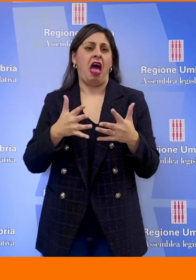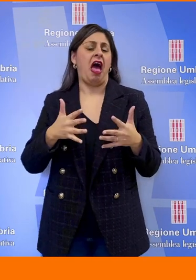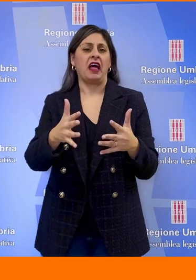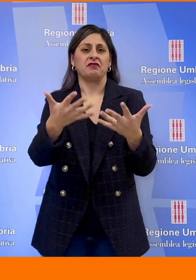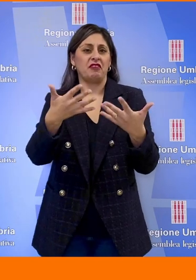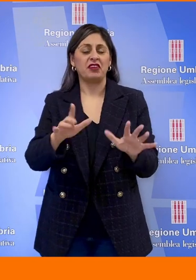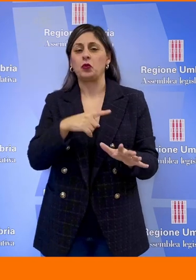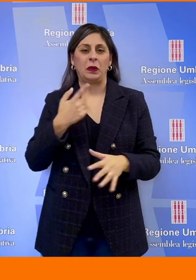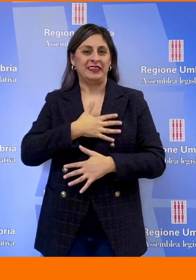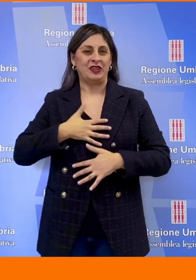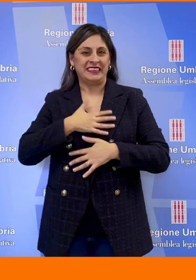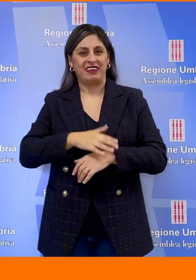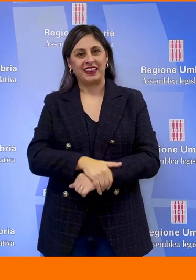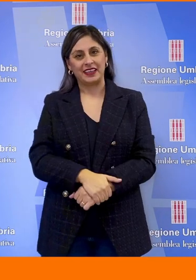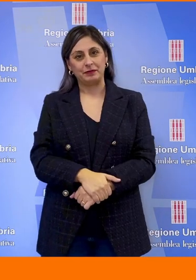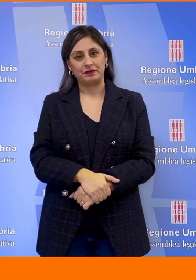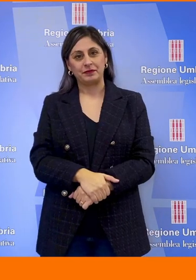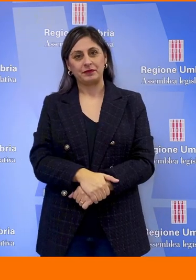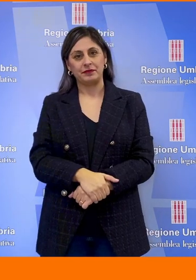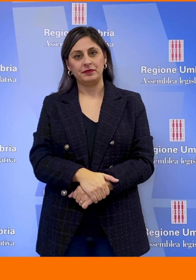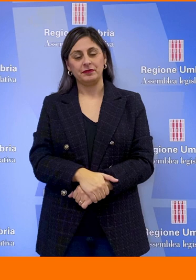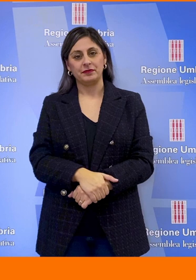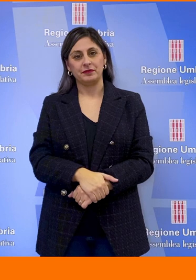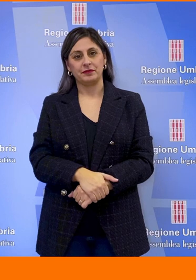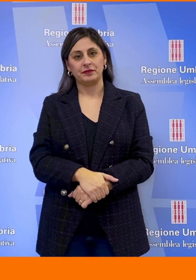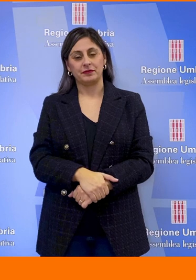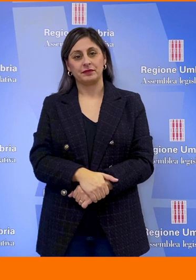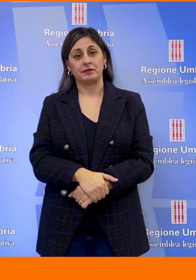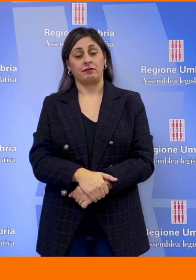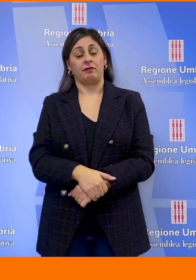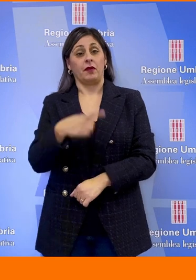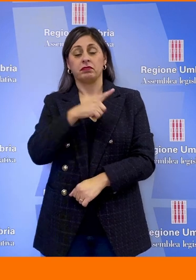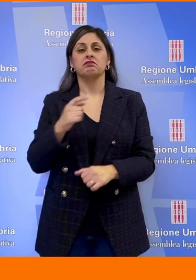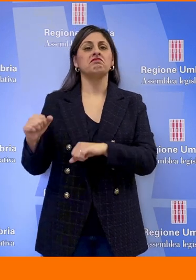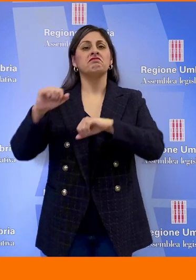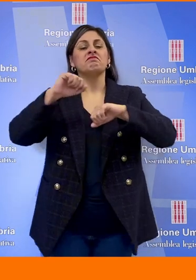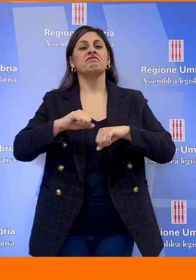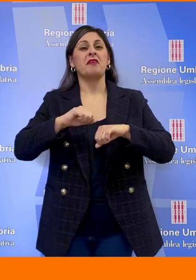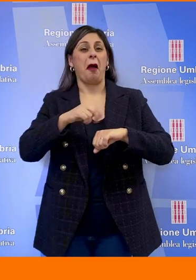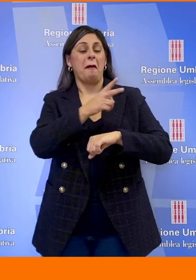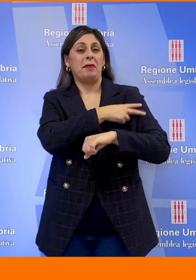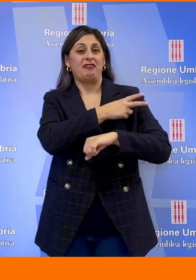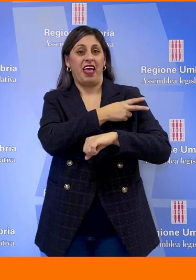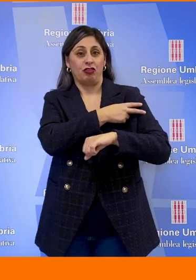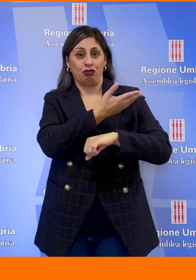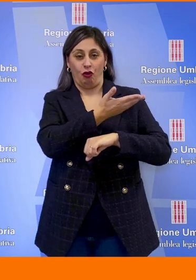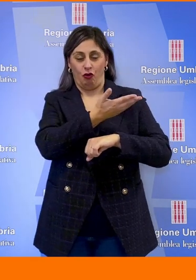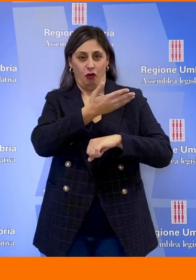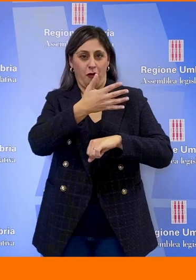Dalla relazione del prefetto, insediato sia a Terni a maggio 2022 è emerso un quadro che non evidenzierebbe la